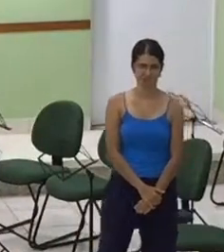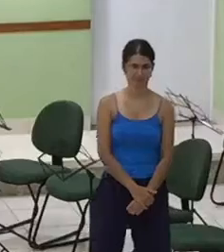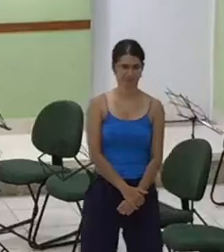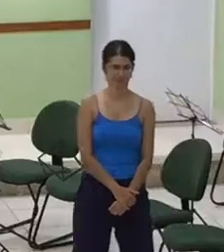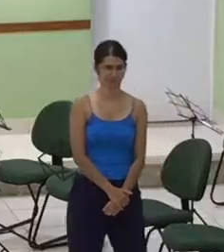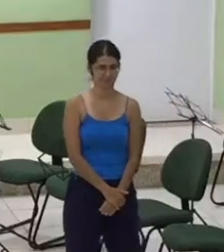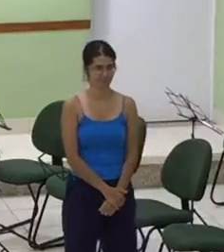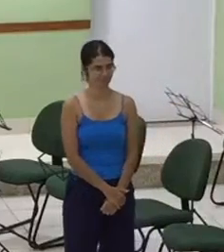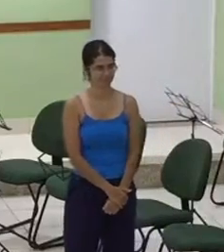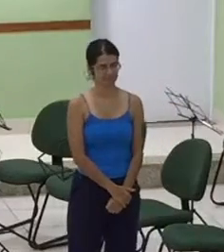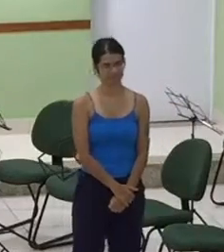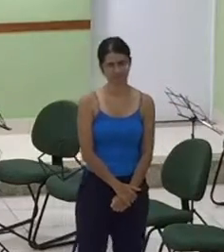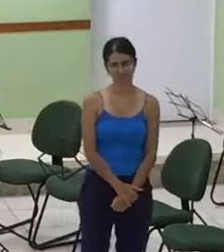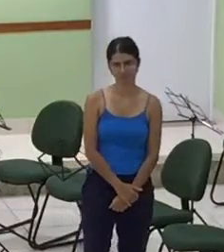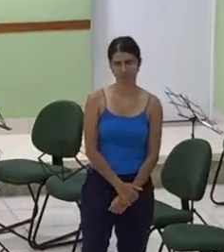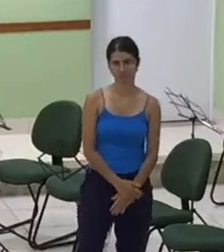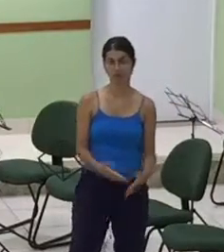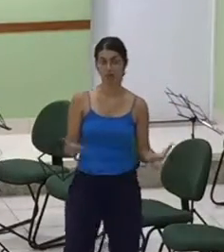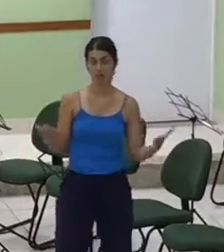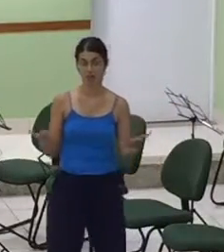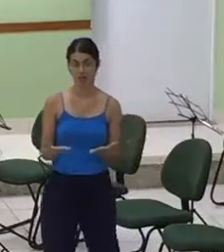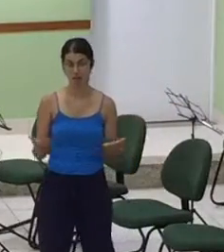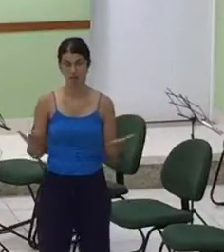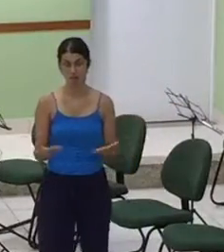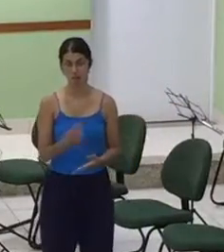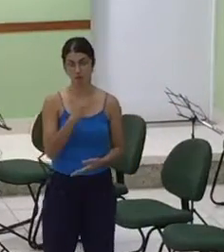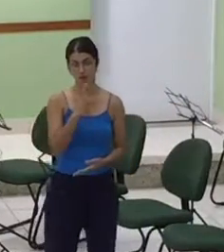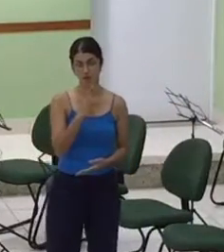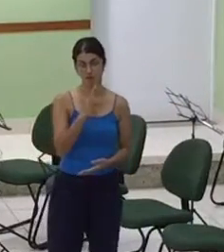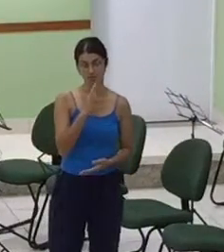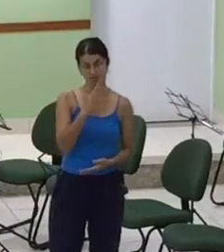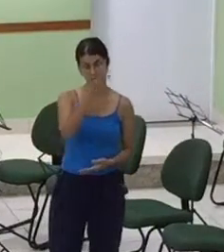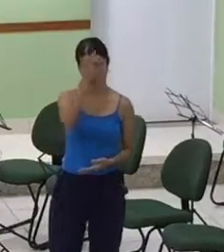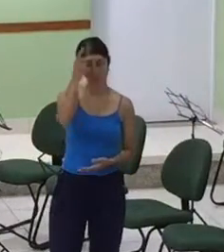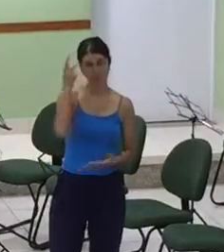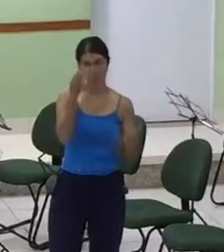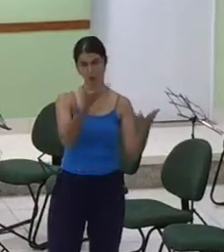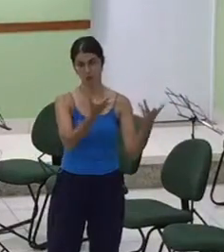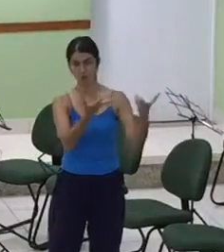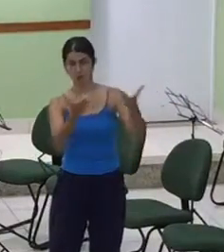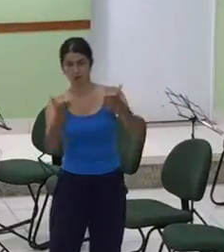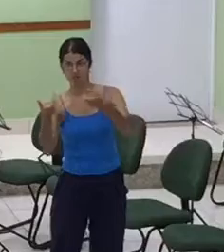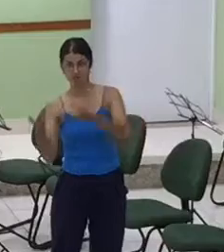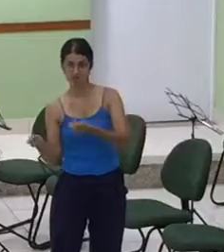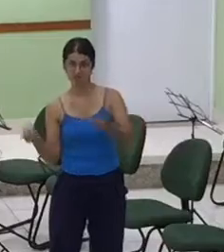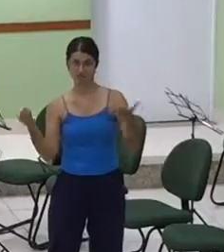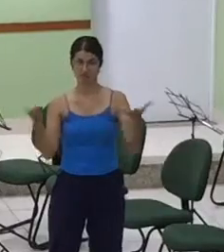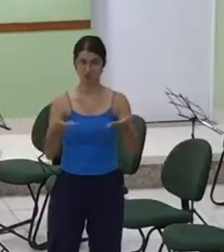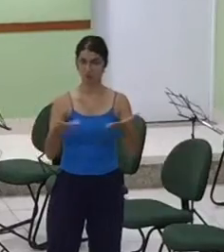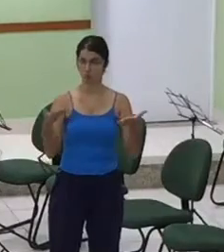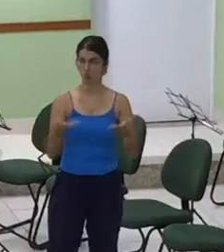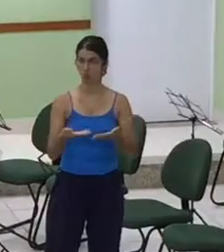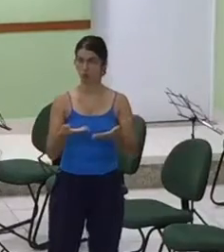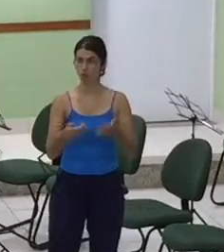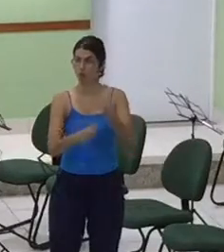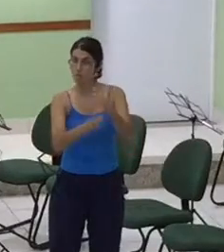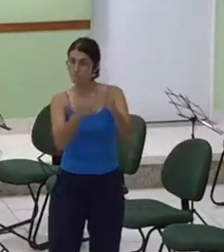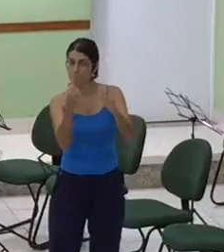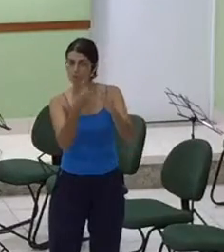Agora nós vamos conhecer Os irmãos Que estão aqui Nos visitando Irmãos Amigos Tem alguém Que nos visita Pela primeira Ou segunda vez